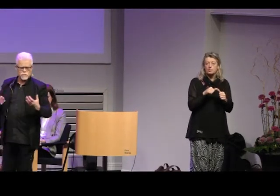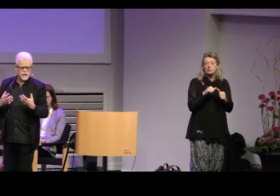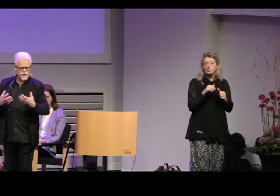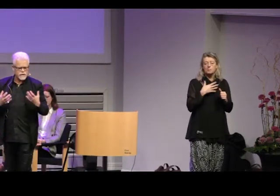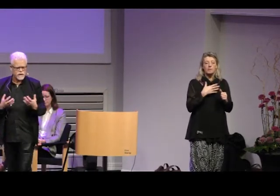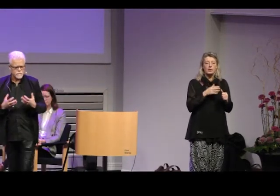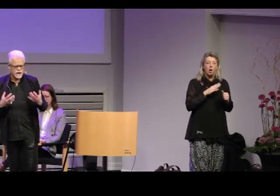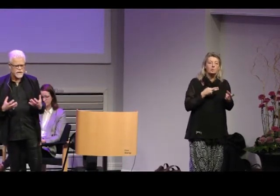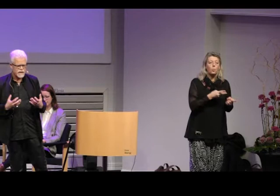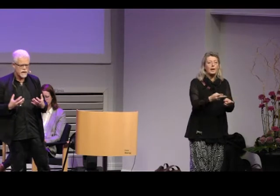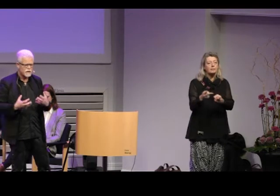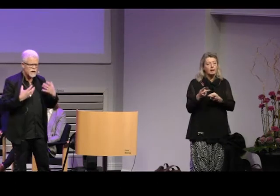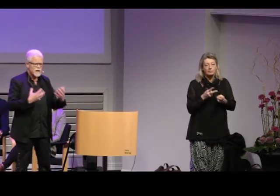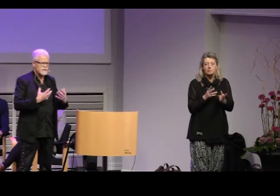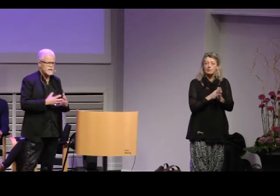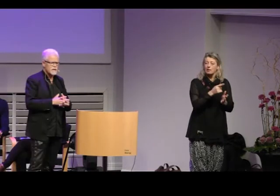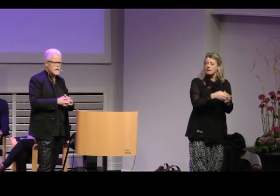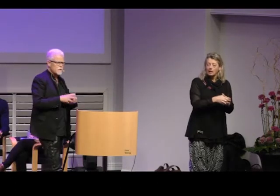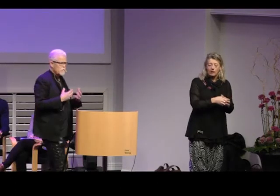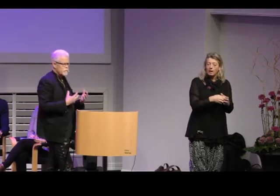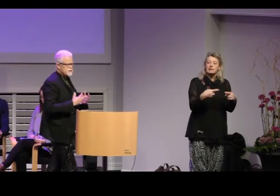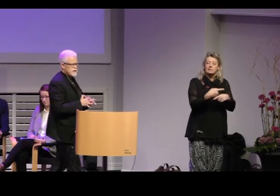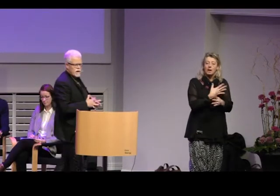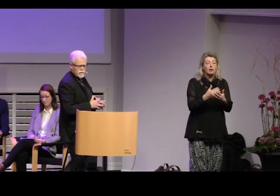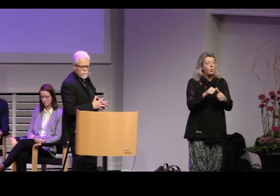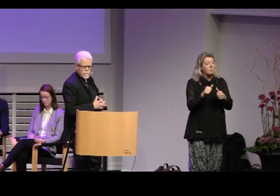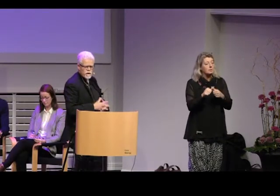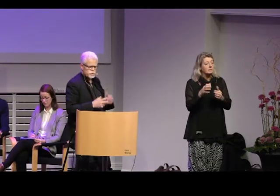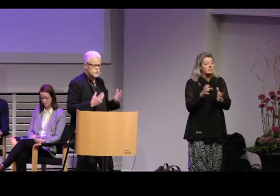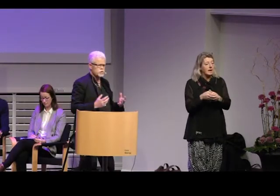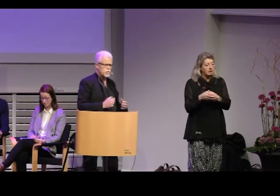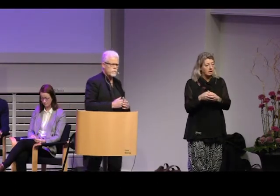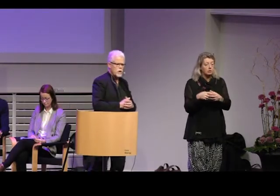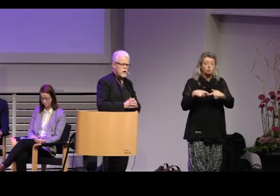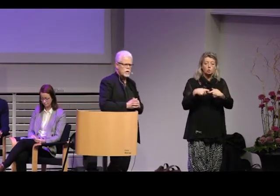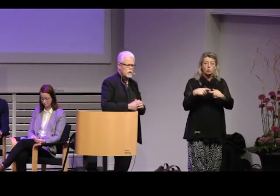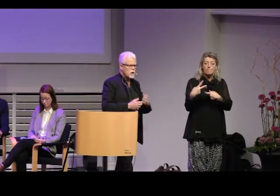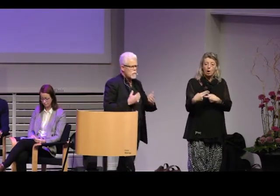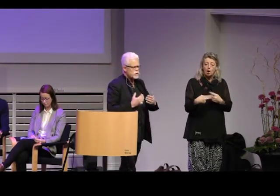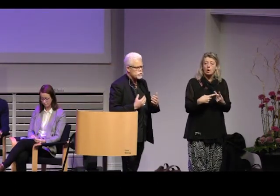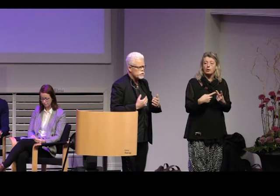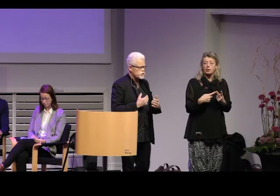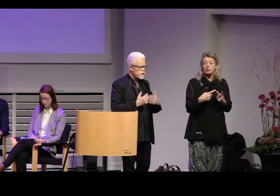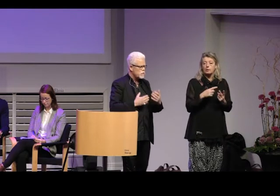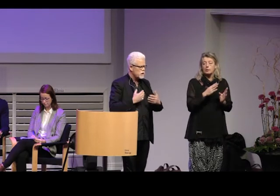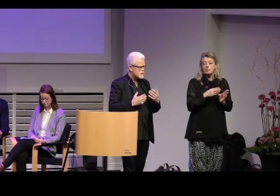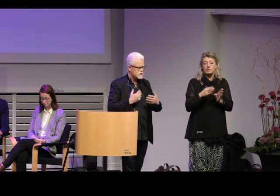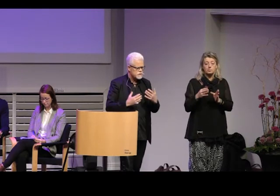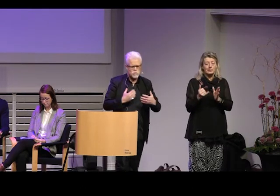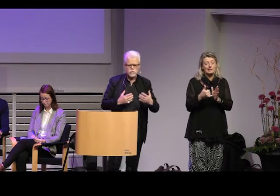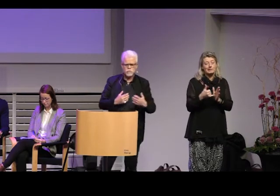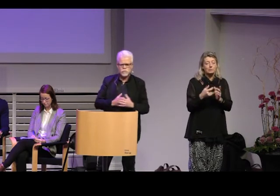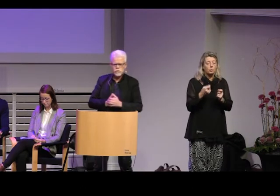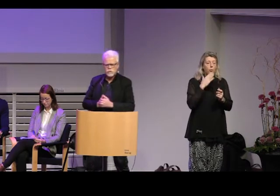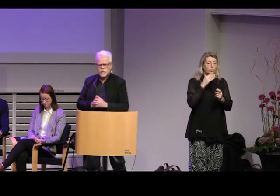bedriva solidaritet med det här gänget istället är det kompisgäng syskonpar personer som ingår i en